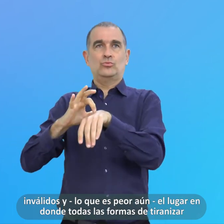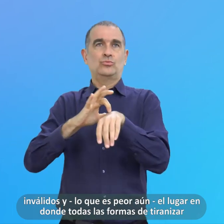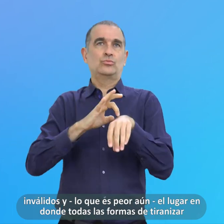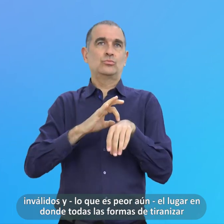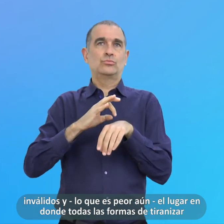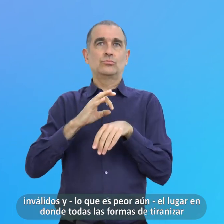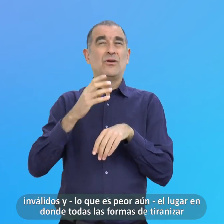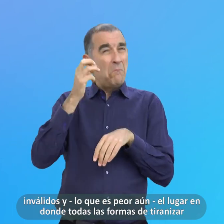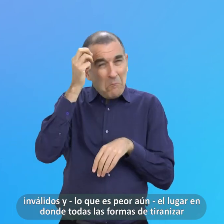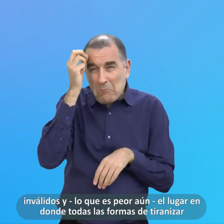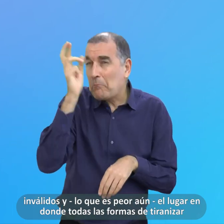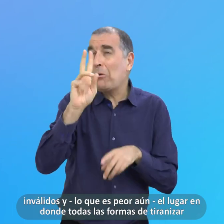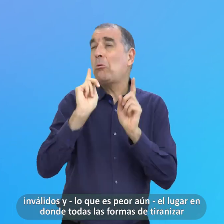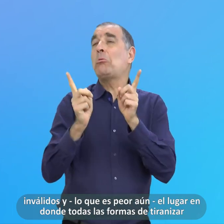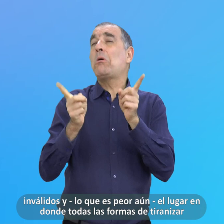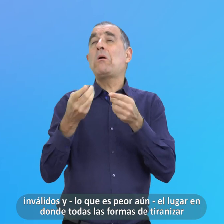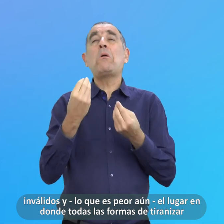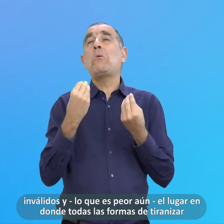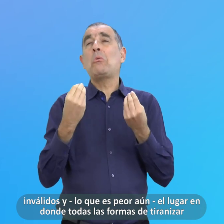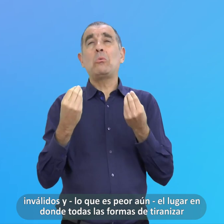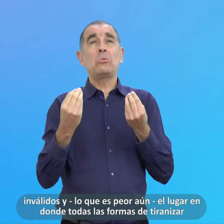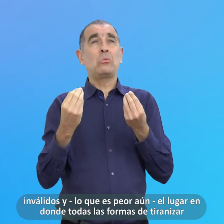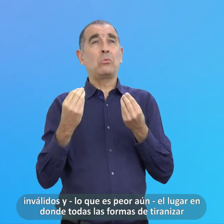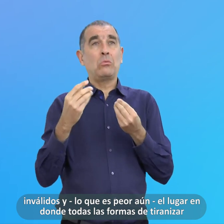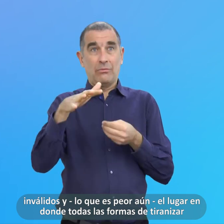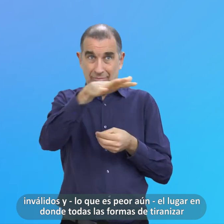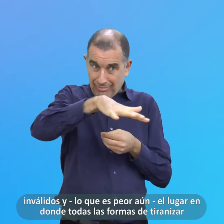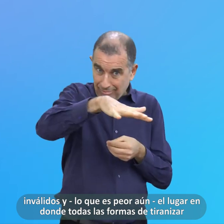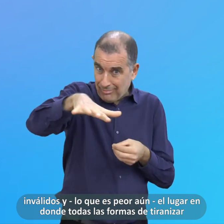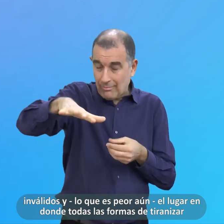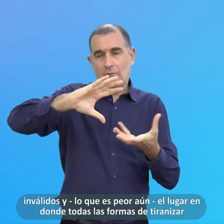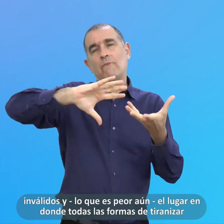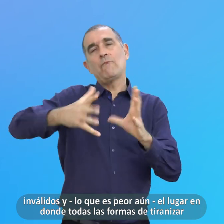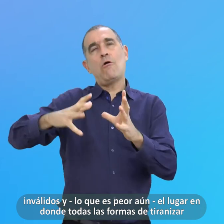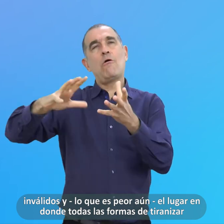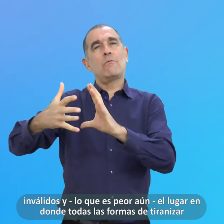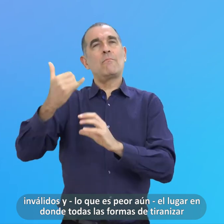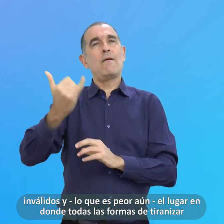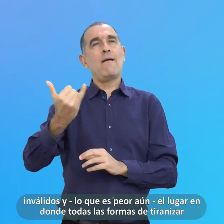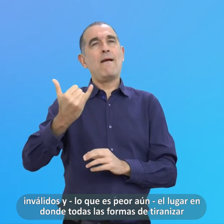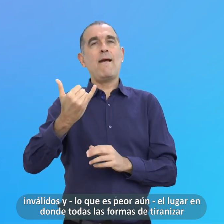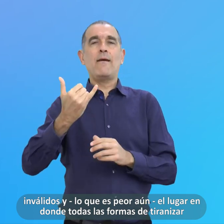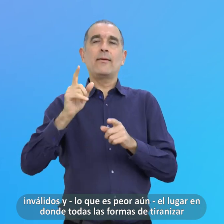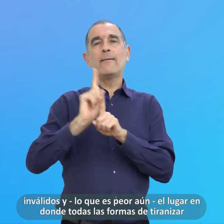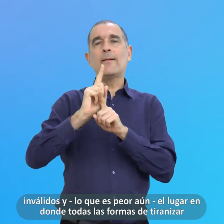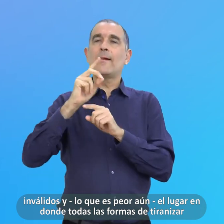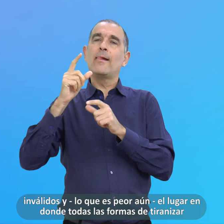Y lo que es peor aún El lugar en donde todas las formas de tiranizar y de